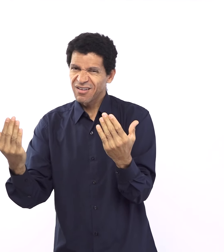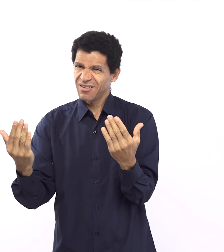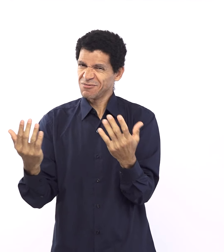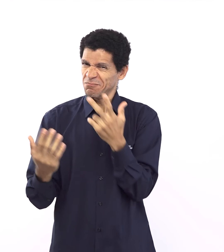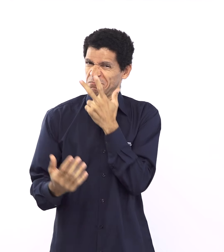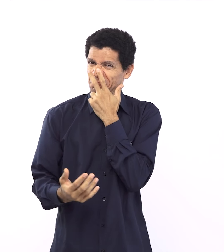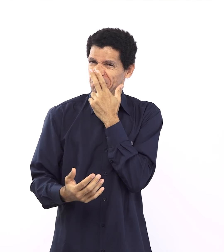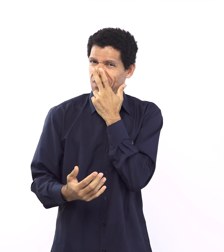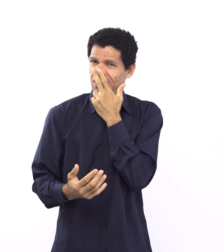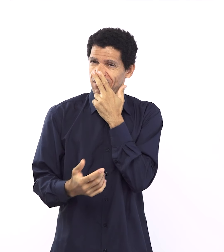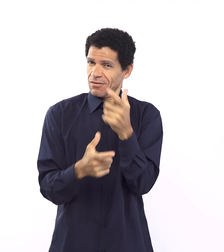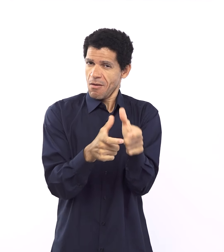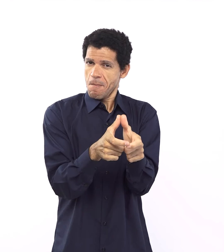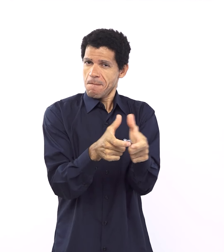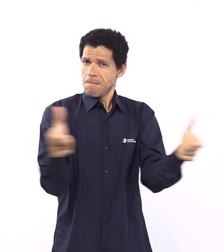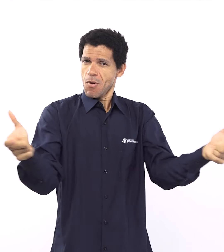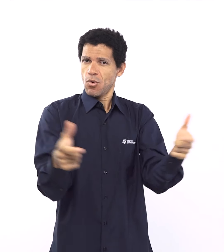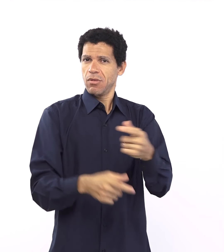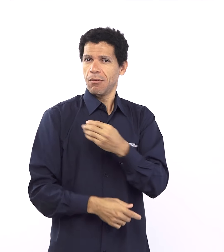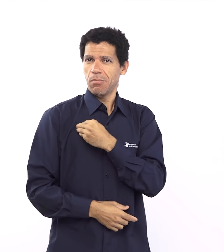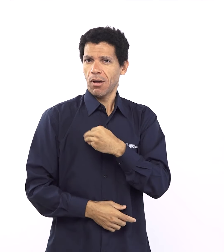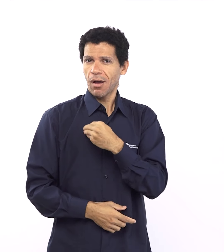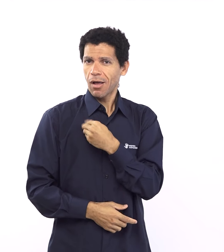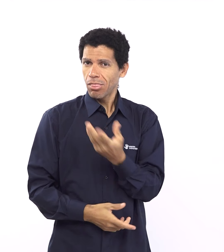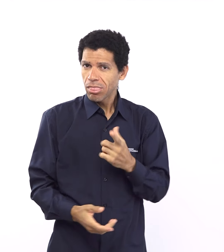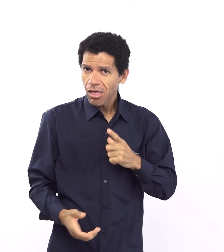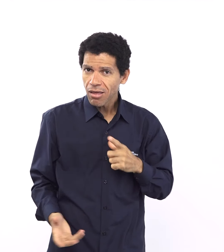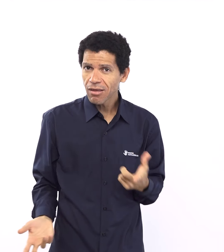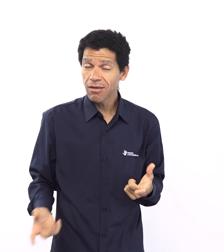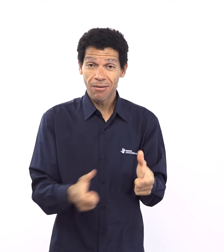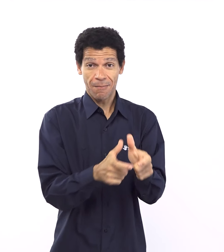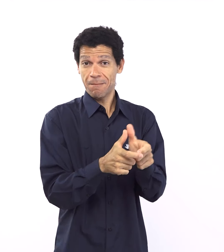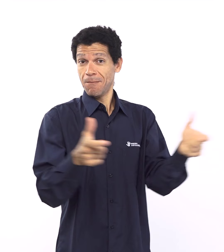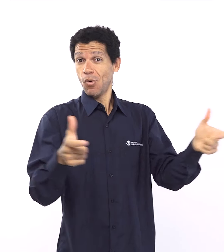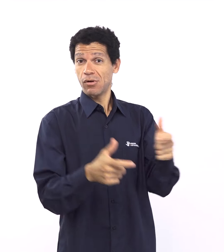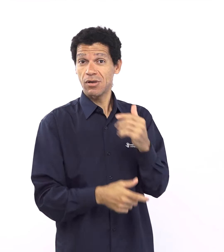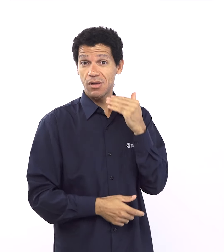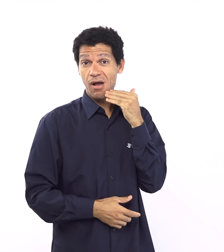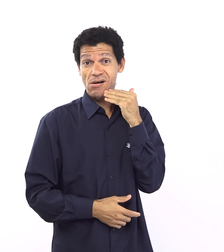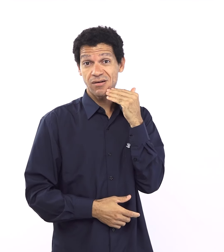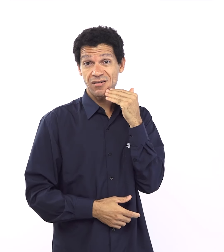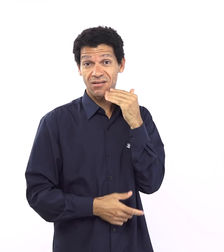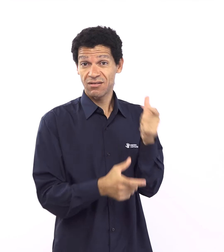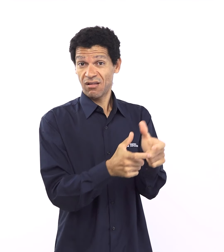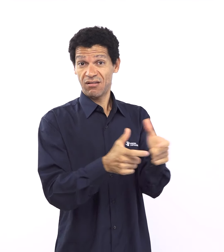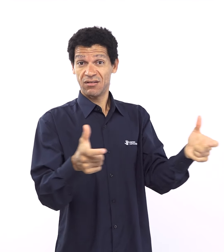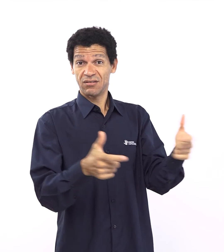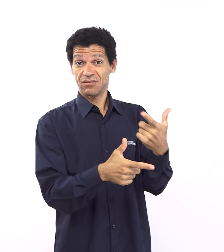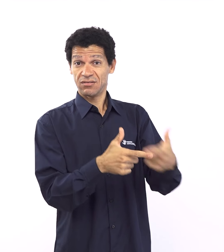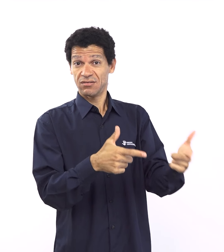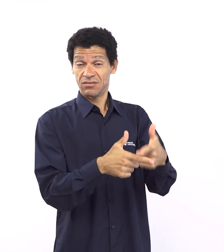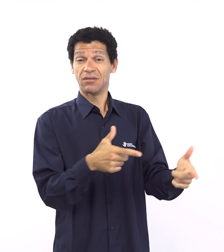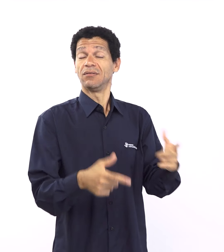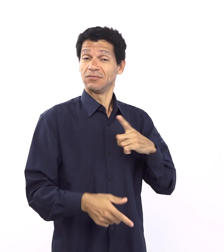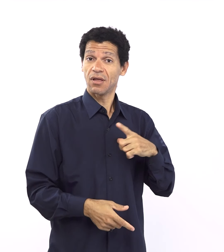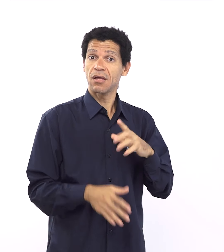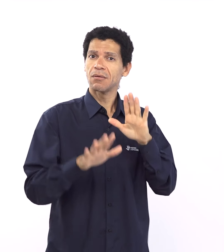em Deus, a gente entende tudo quando a gente olha para ele, o problema é tentar fazer uma narrativa do processo de salvação de Deus a partir dos homens que